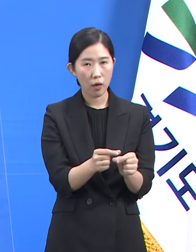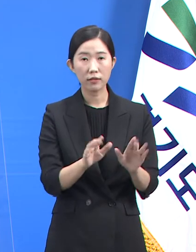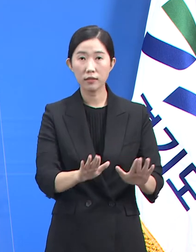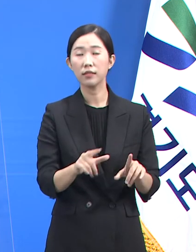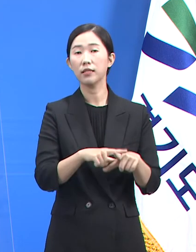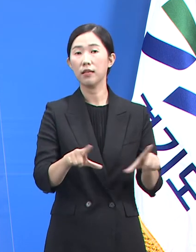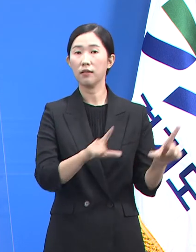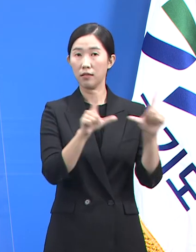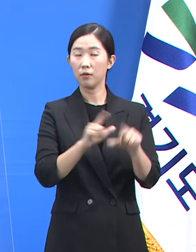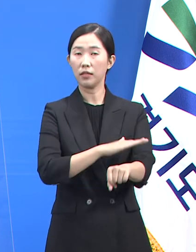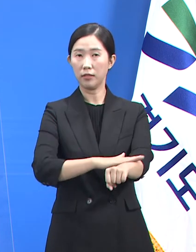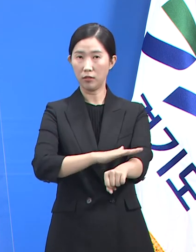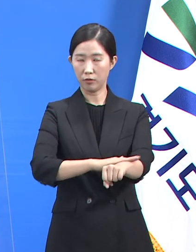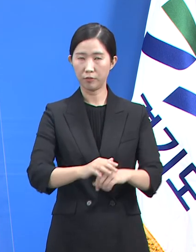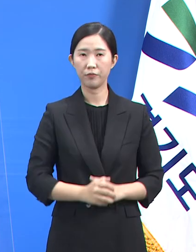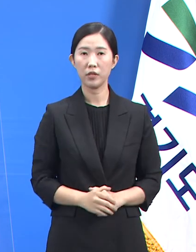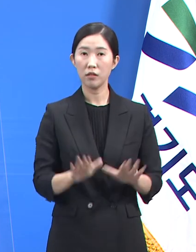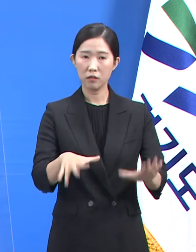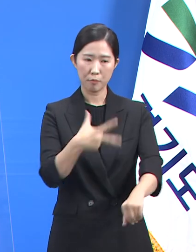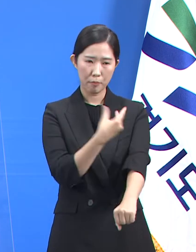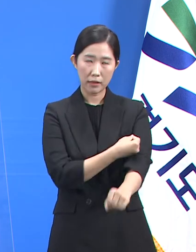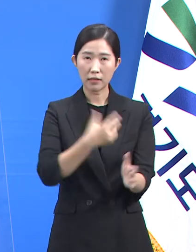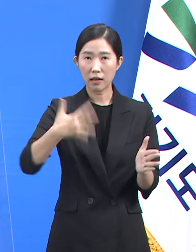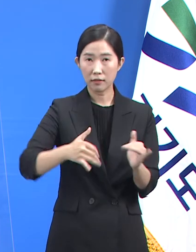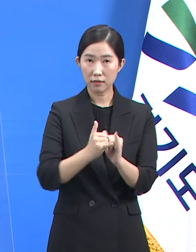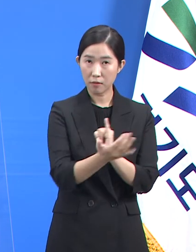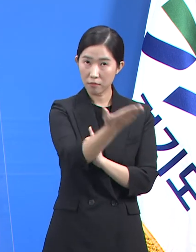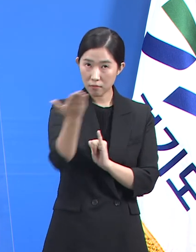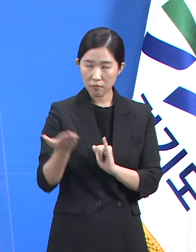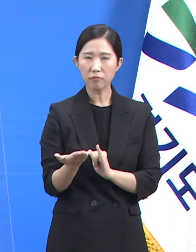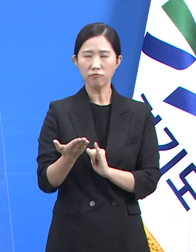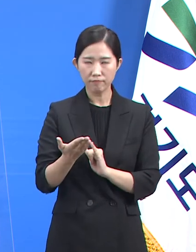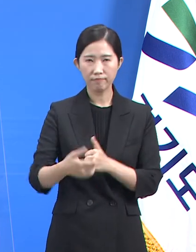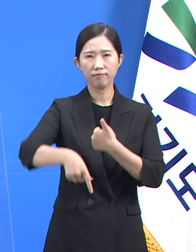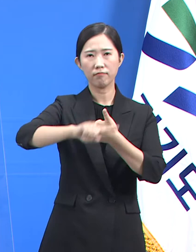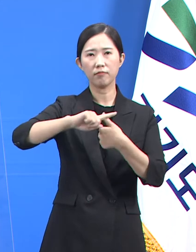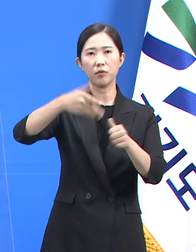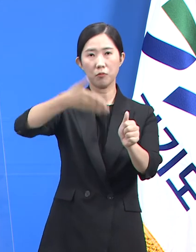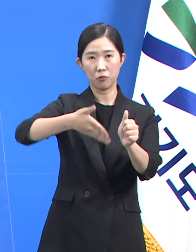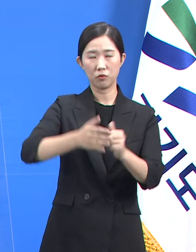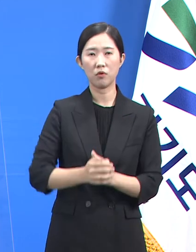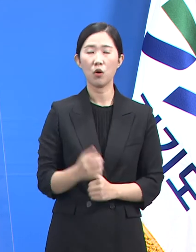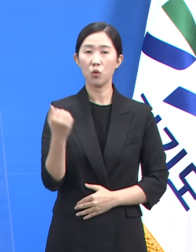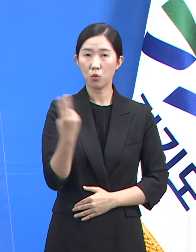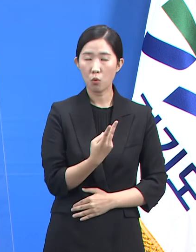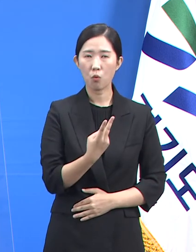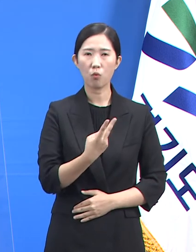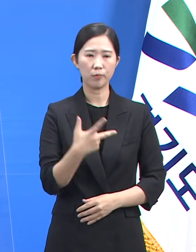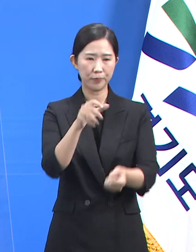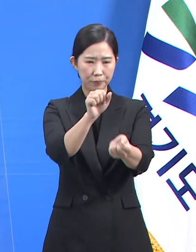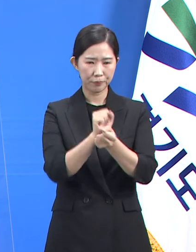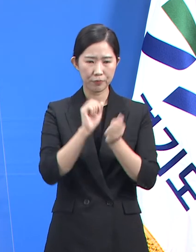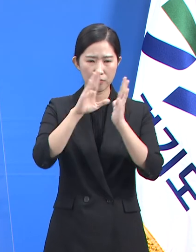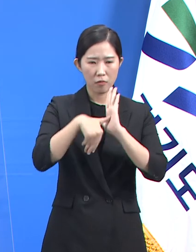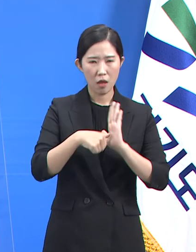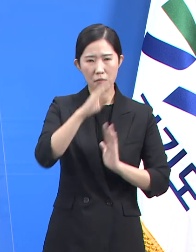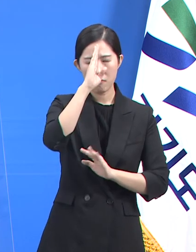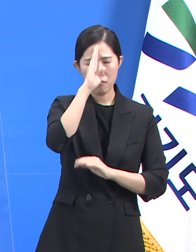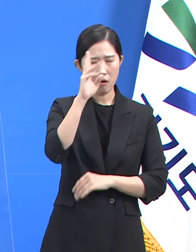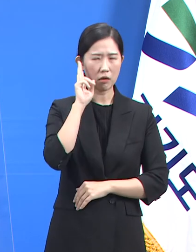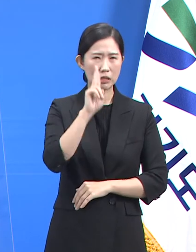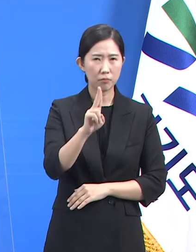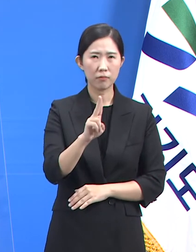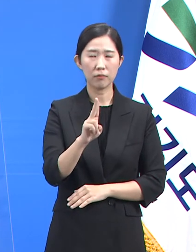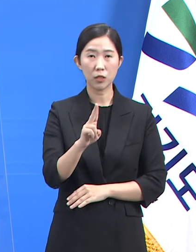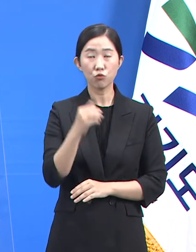아직까지 백신을 접종하지 않은 도민들의 적극적인 참여를 부탁드리며 특히 감염 시 중증 진행이 우려되는